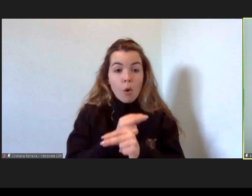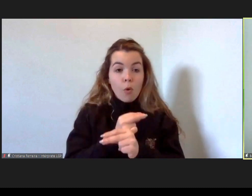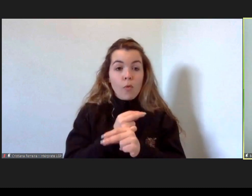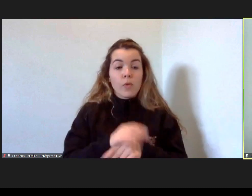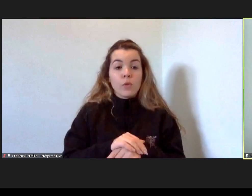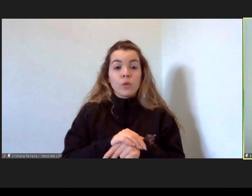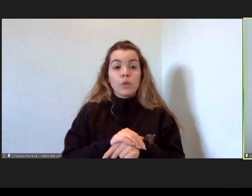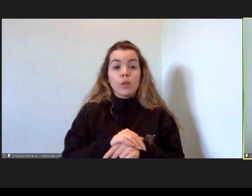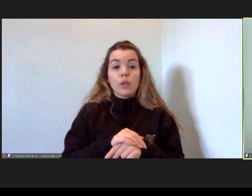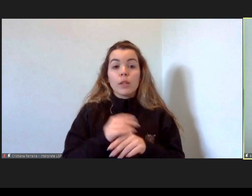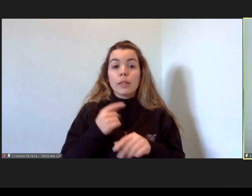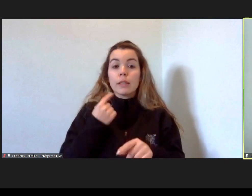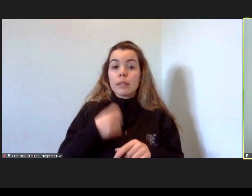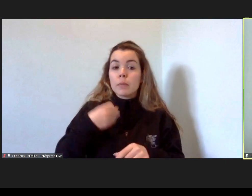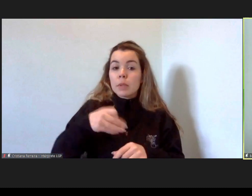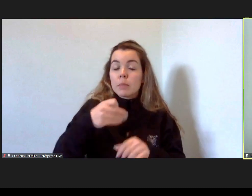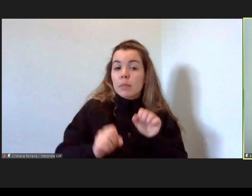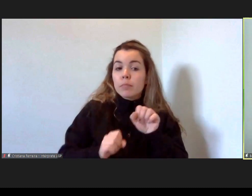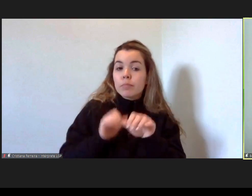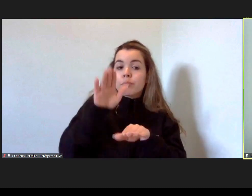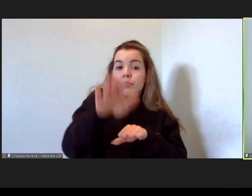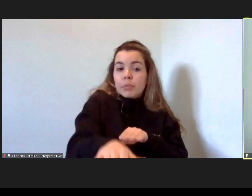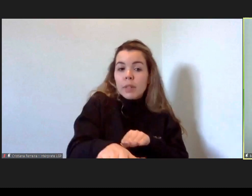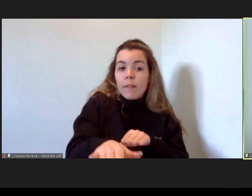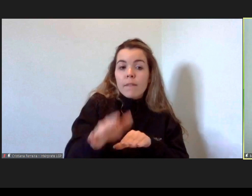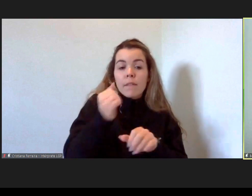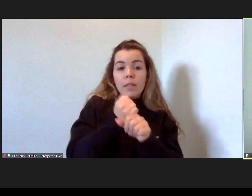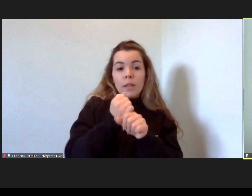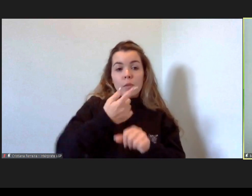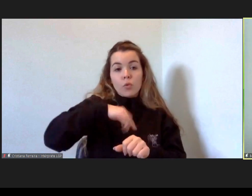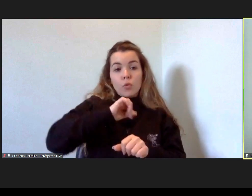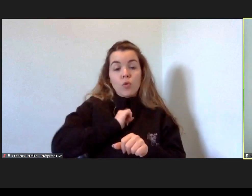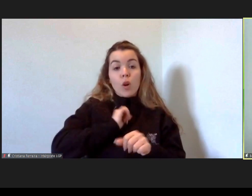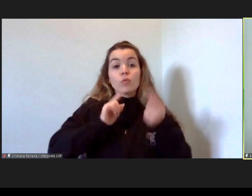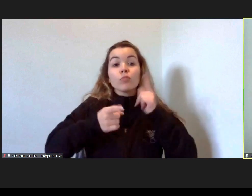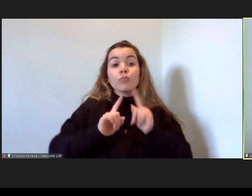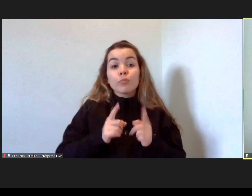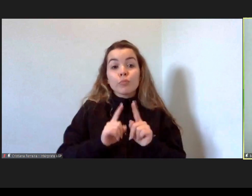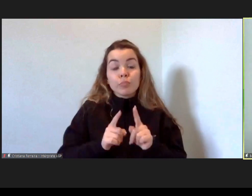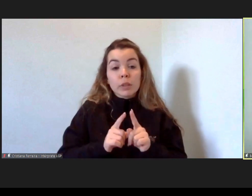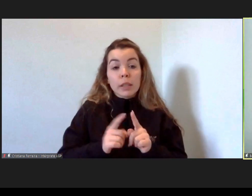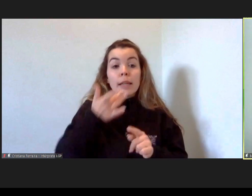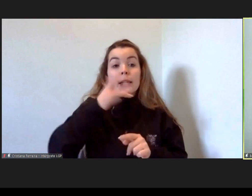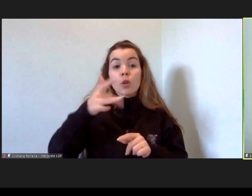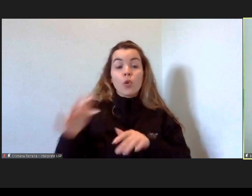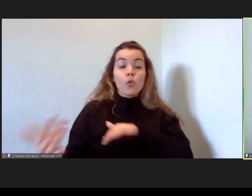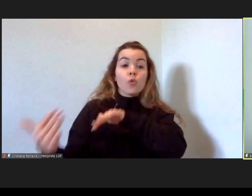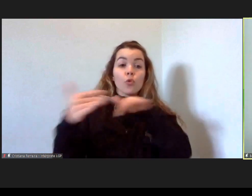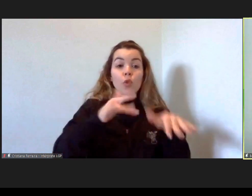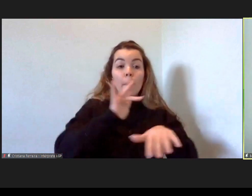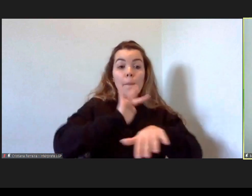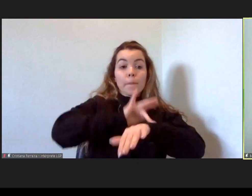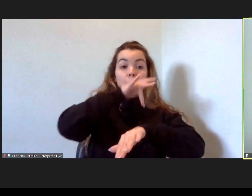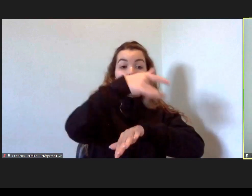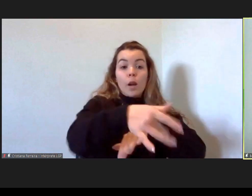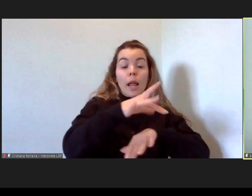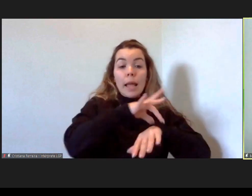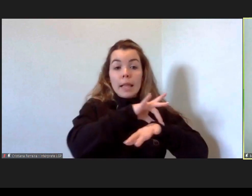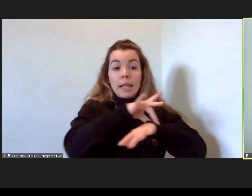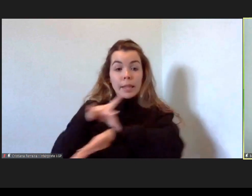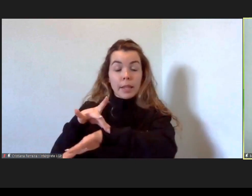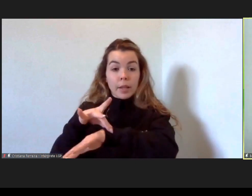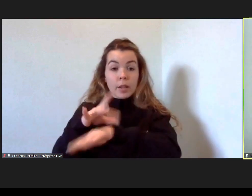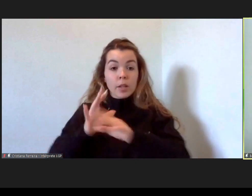no nosso trabalho, que tem a ver com o coaching profissional para imigrantes. Estamos a desenvolver, a